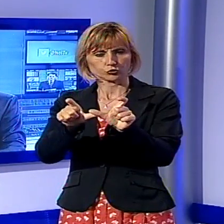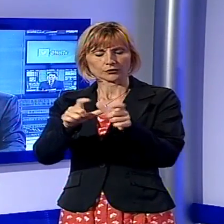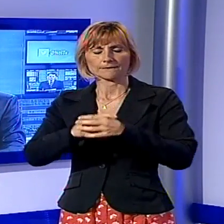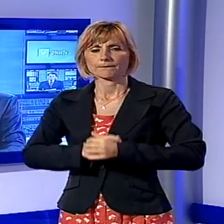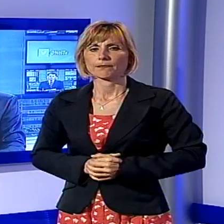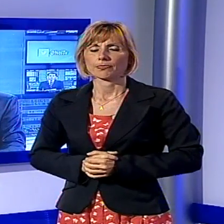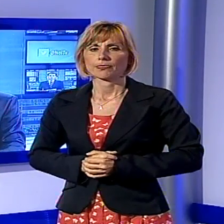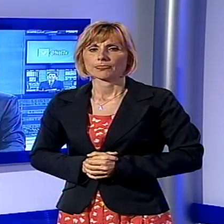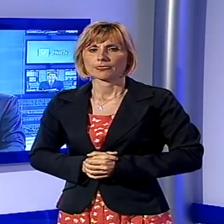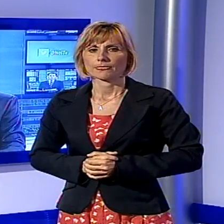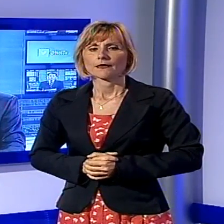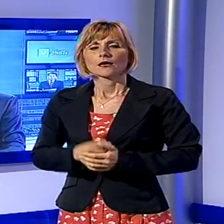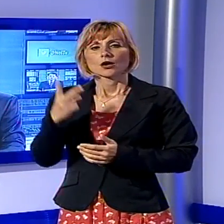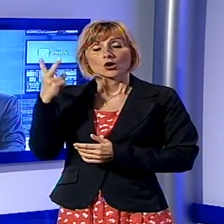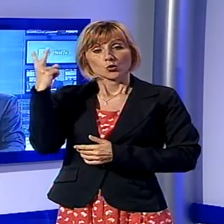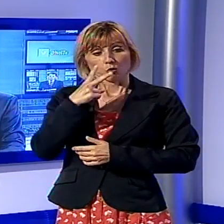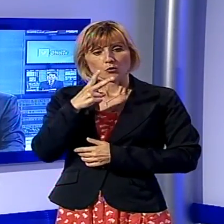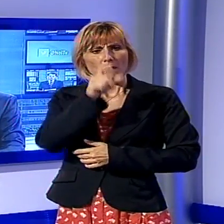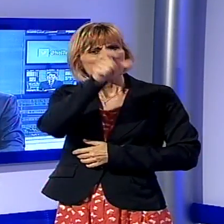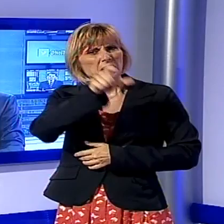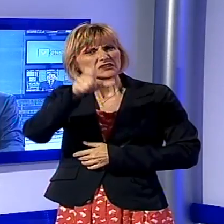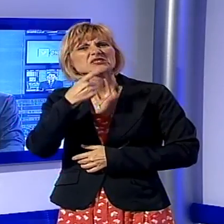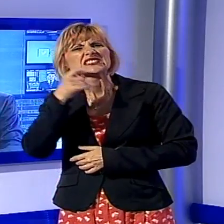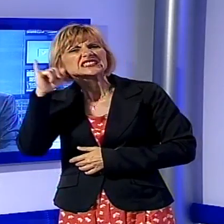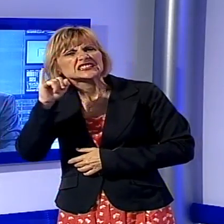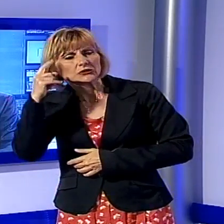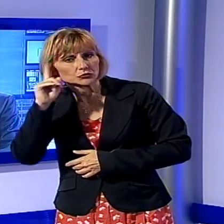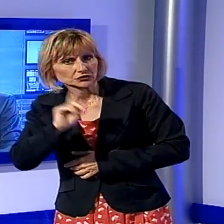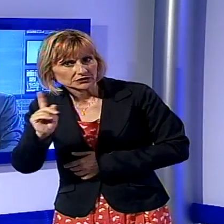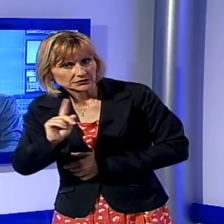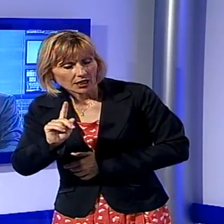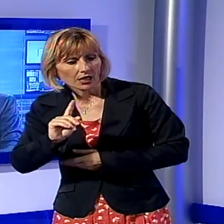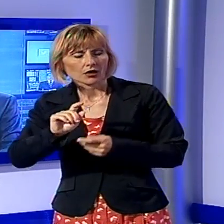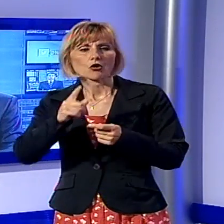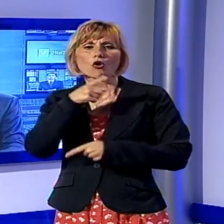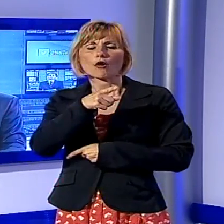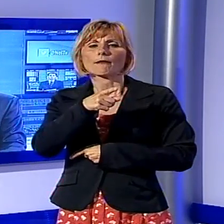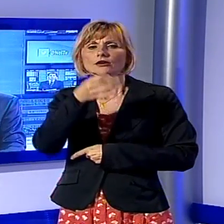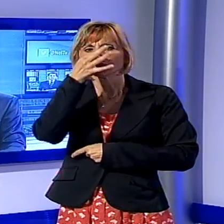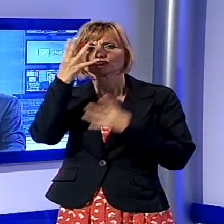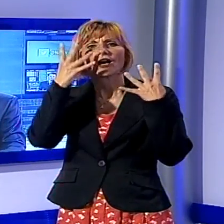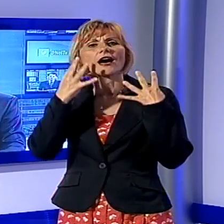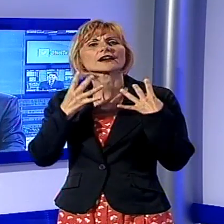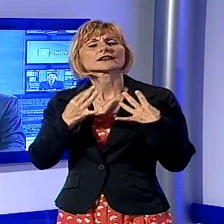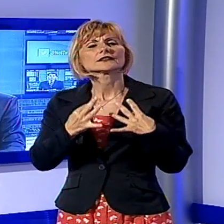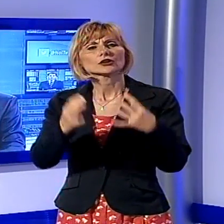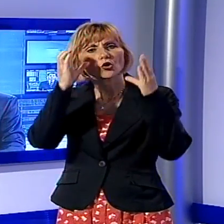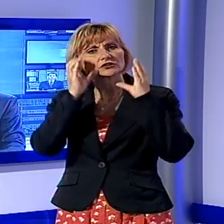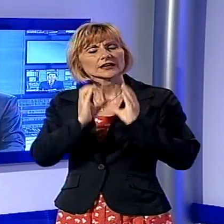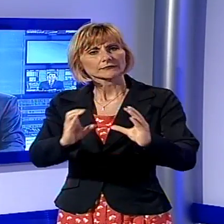manomesso 15 dispositivi dell'impianto di irrigazione al giardino degli osservanti dietro